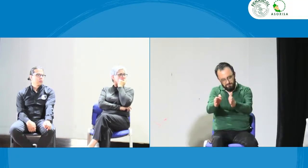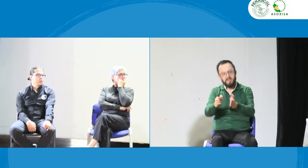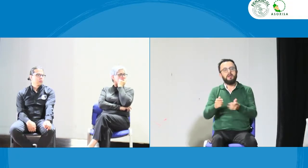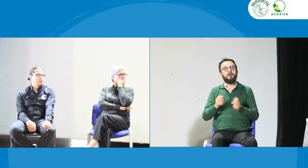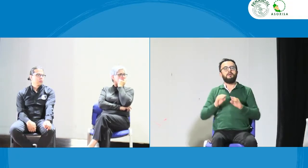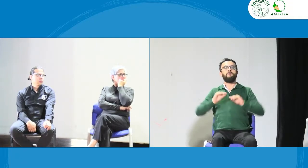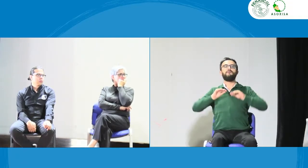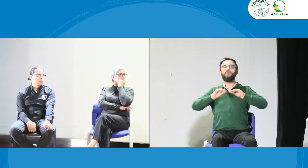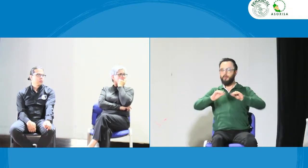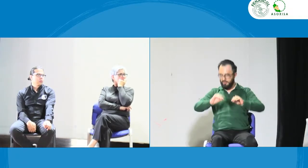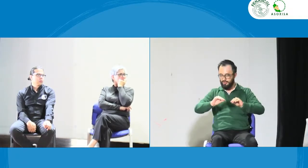código de ética.